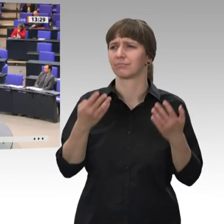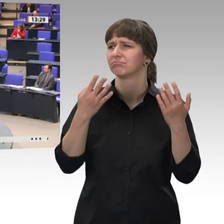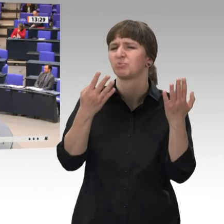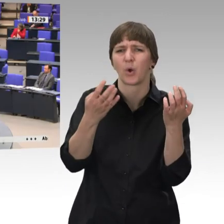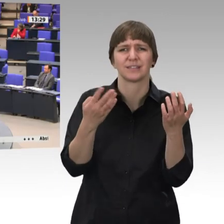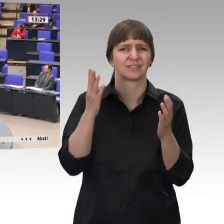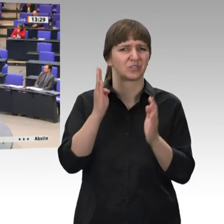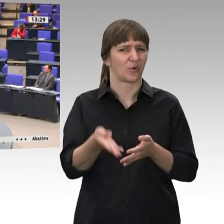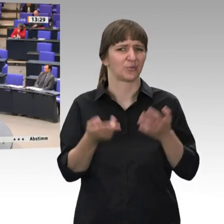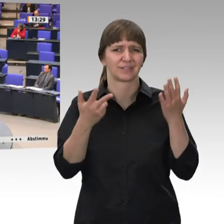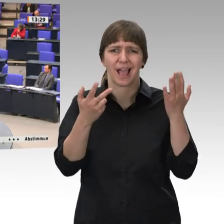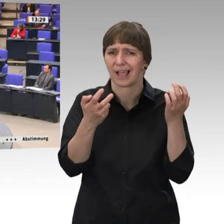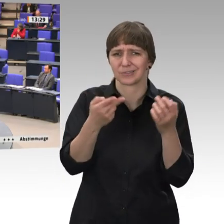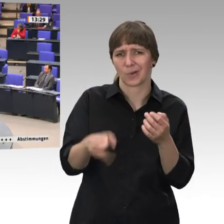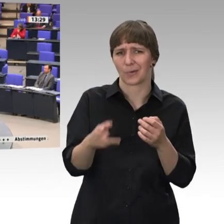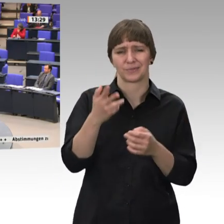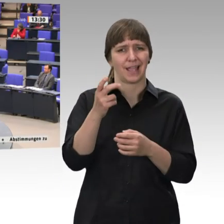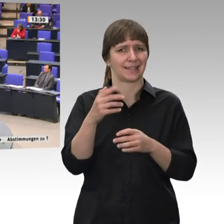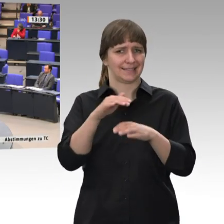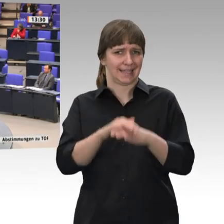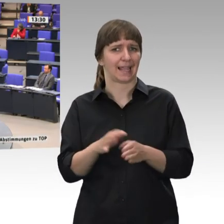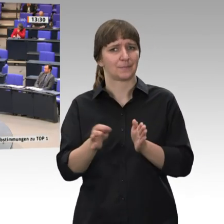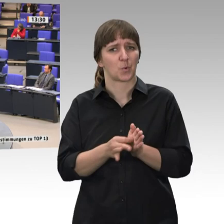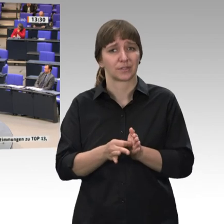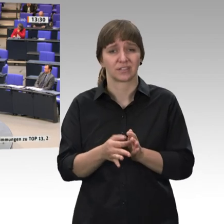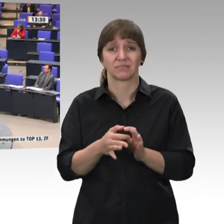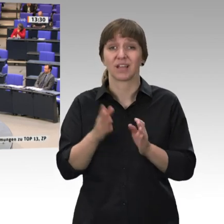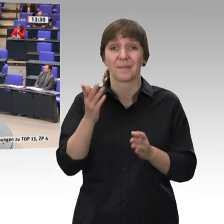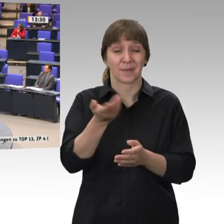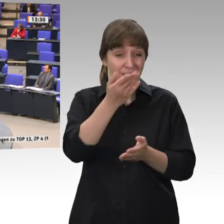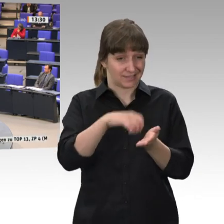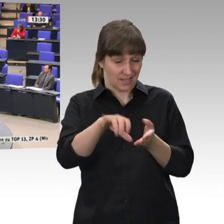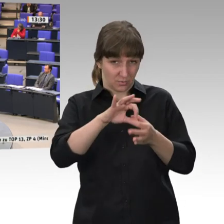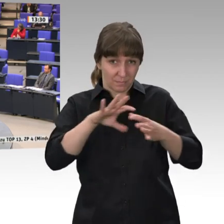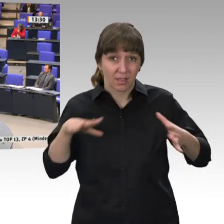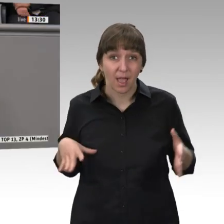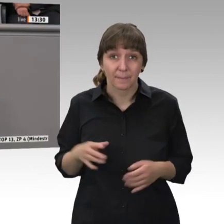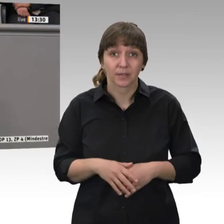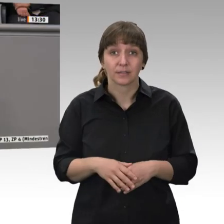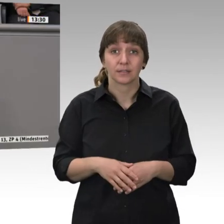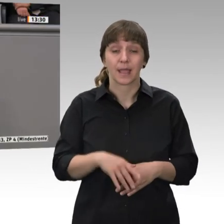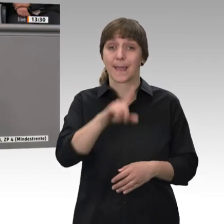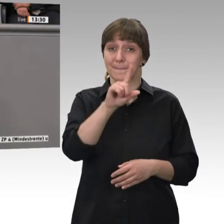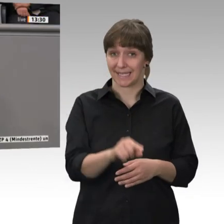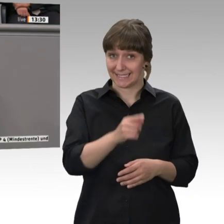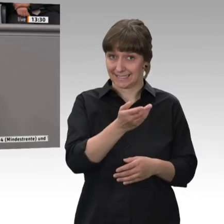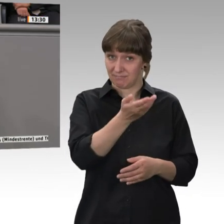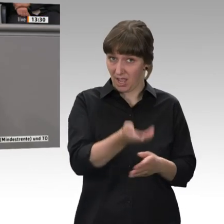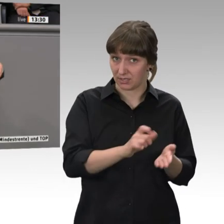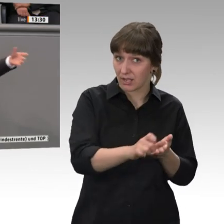30 Rentenpunkten, unabhängig der Beitragszahlung, nämlich ob Mindestbeiträge eingezahlt worden sind oder nicht, oder